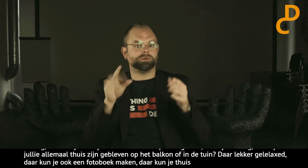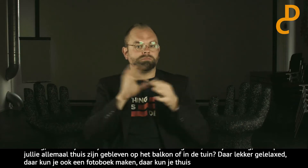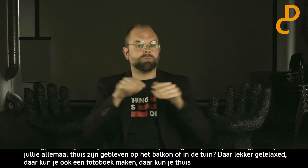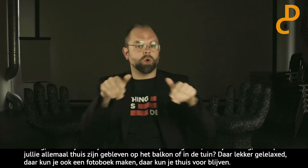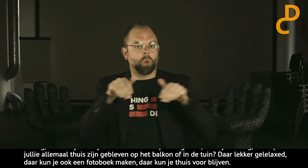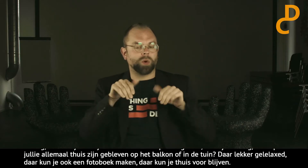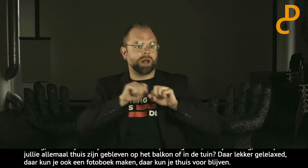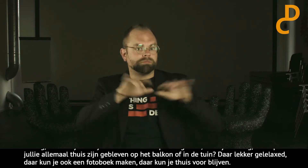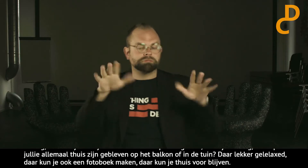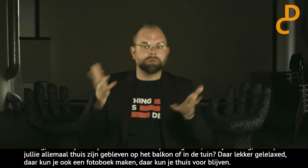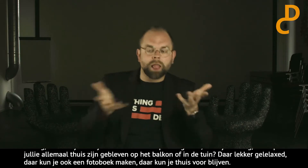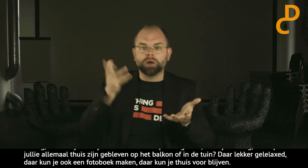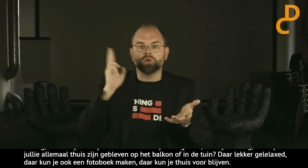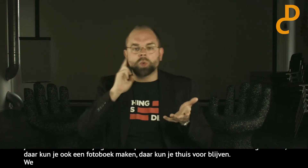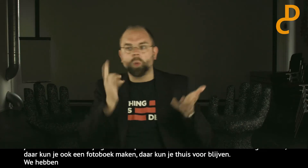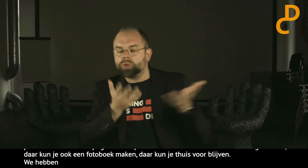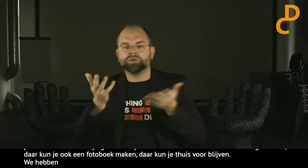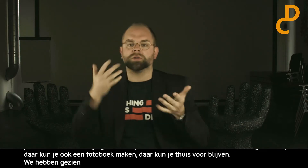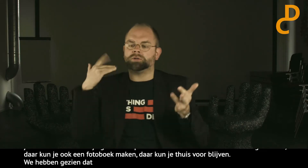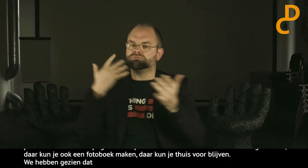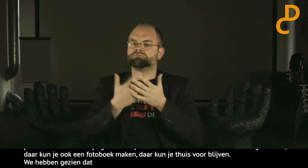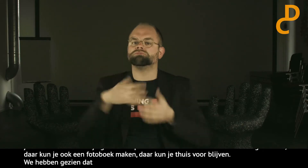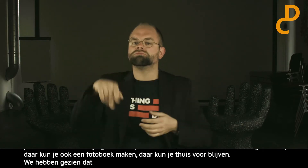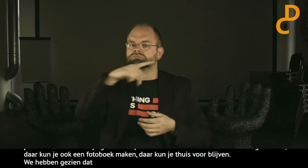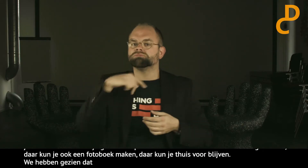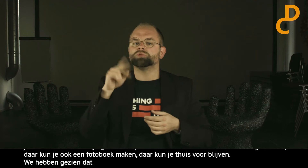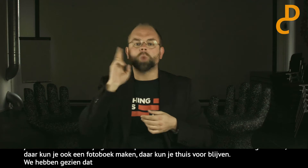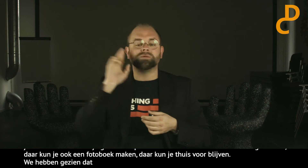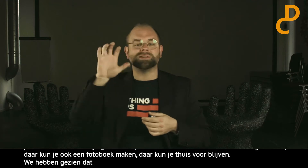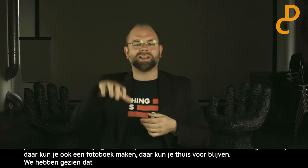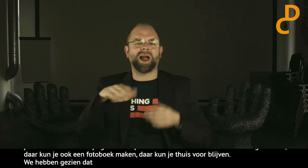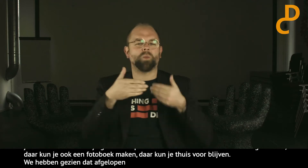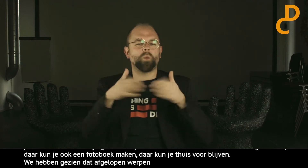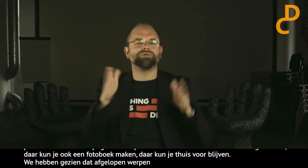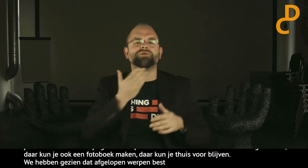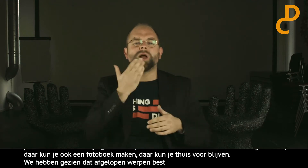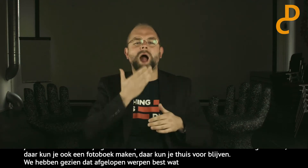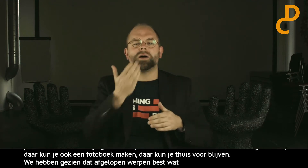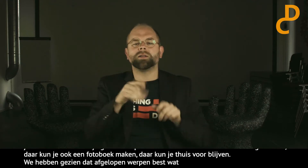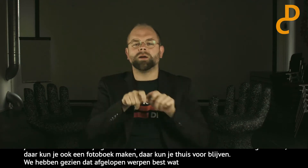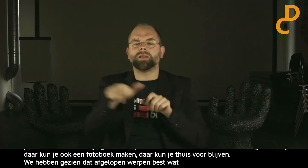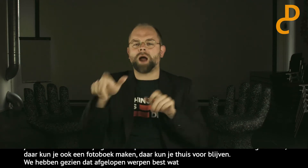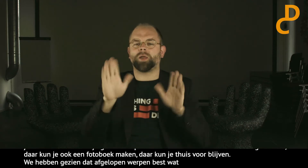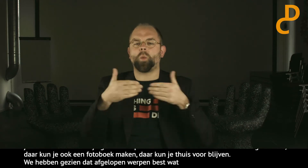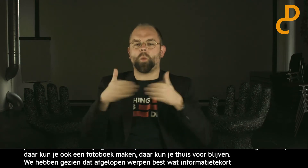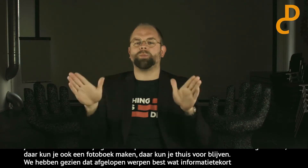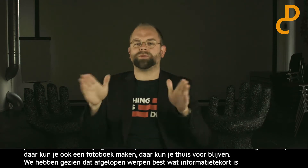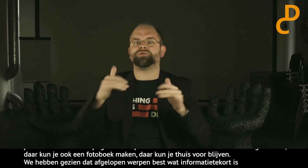We hebben al gezien dat afgelopen weken best wel wat informatie tekort is geweest over corona. Dus daarom hebben wij als Doof Centraal al een